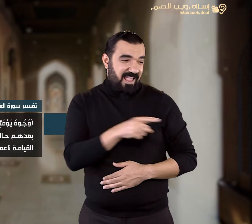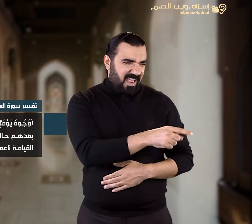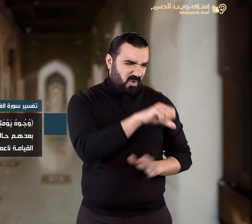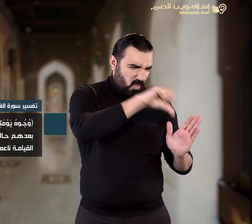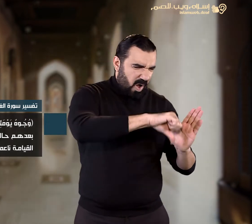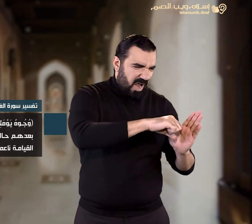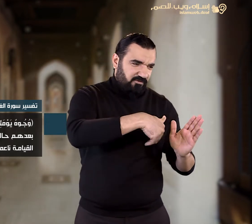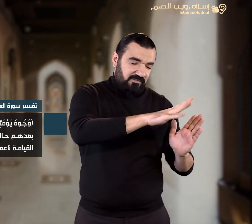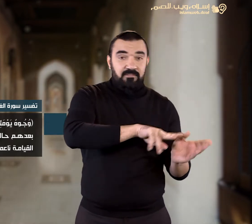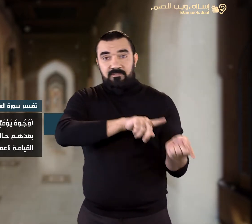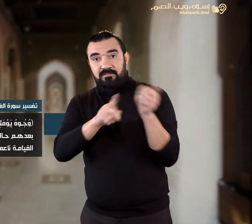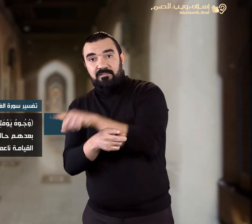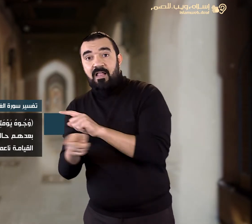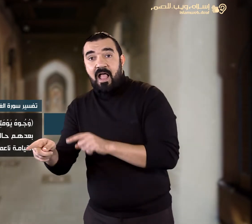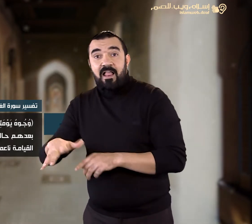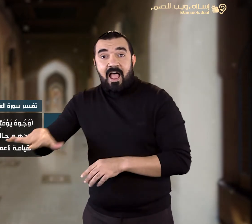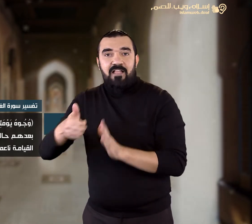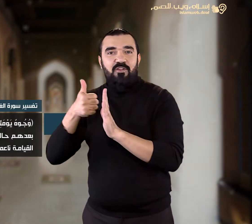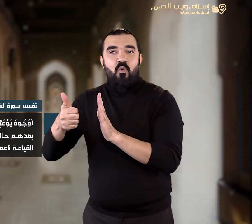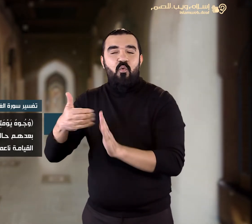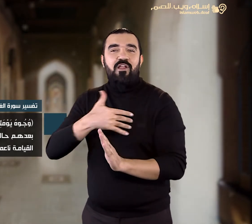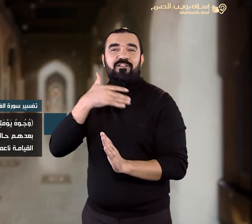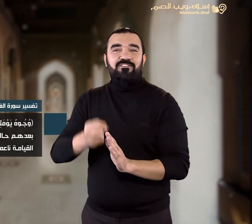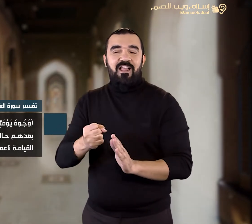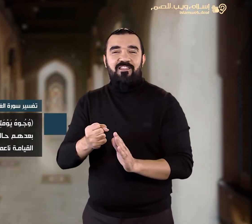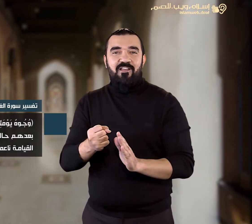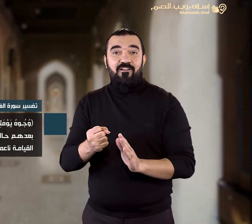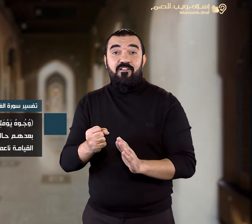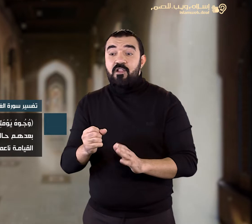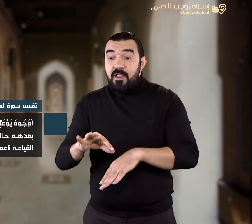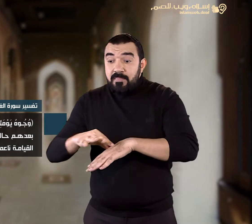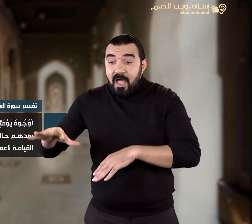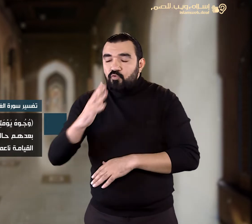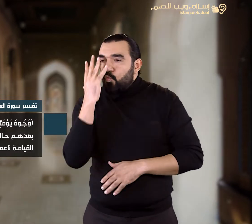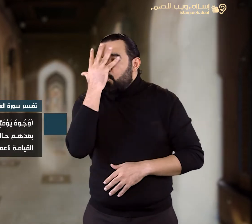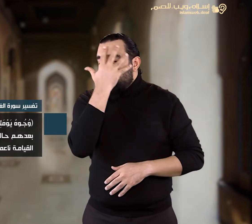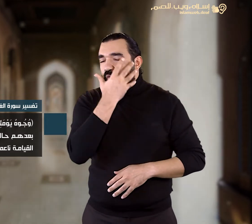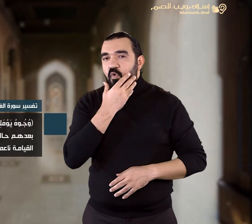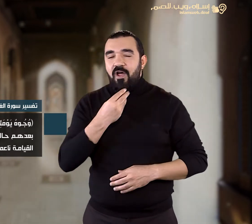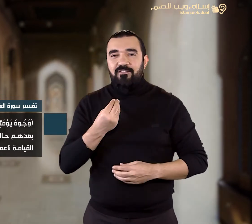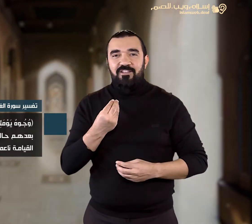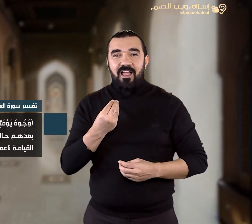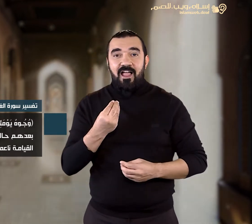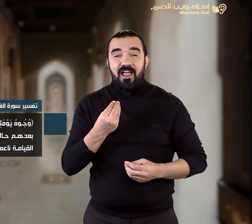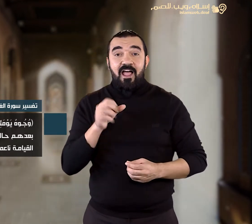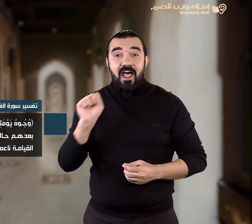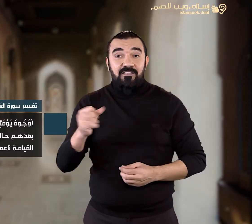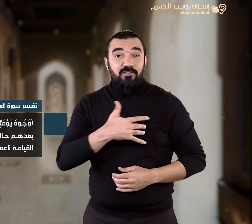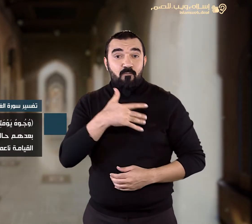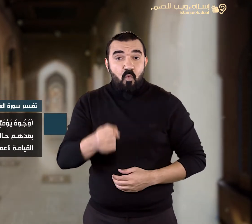ذكر بعدها حال أهل الجنة والمعنى أن وجوه المؤمنين يوم القيامة